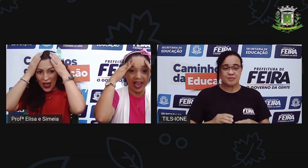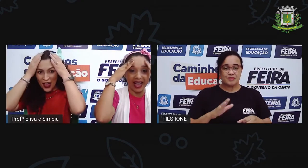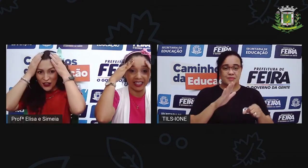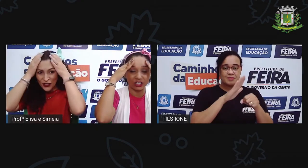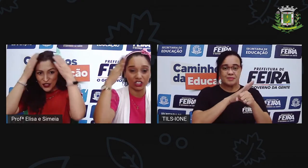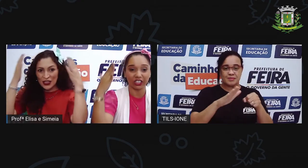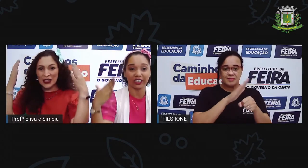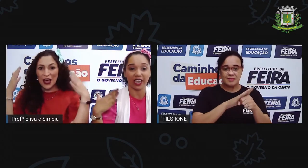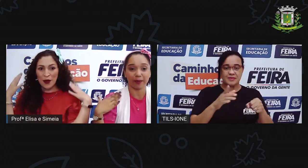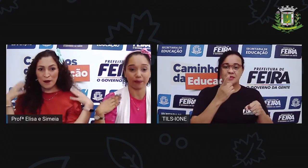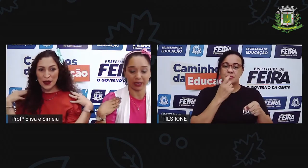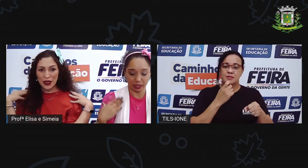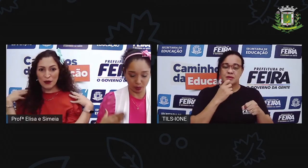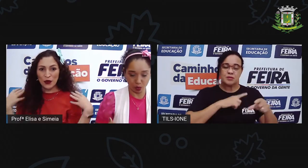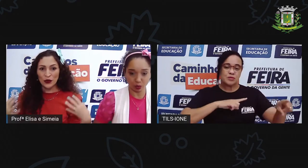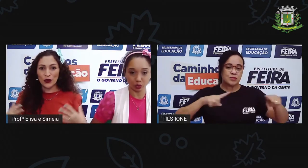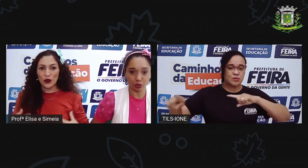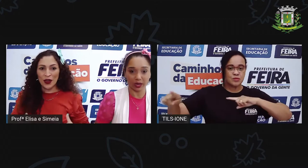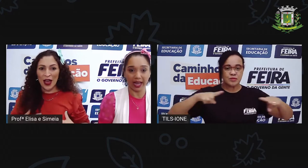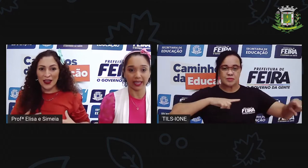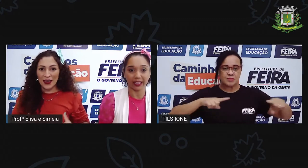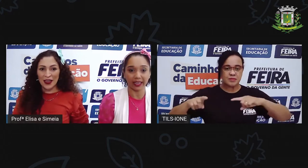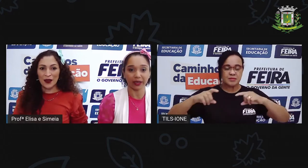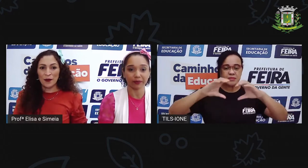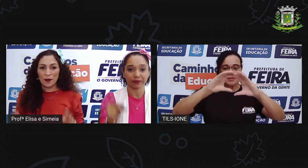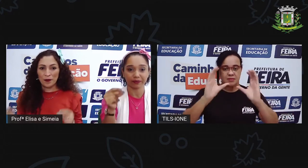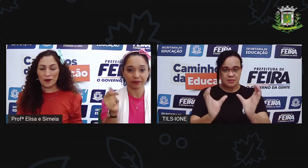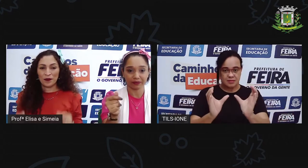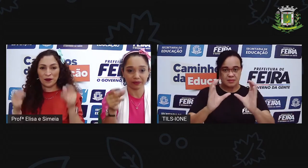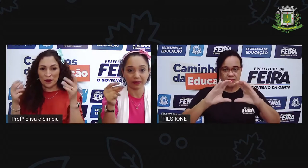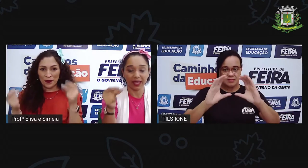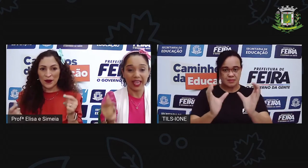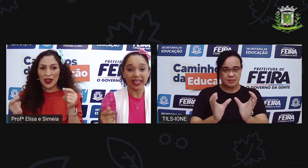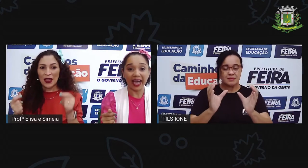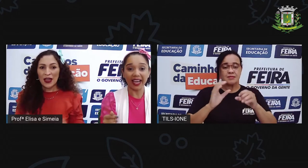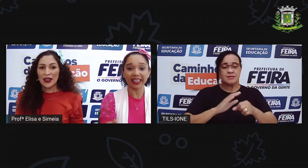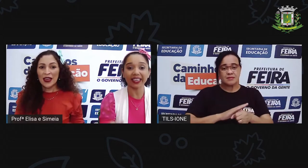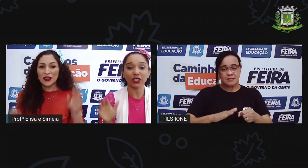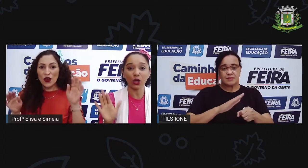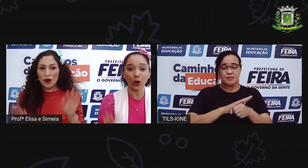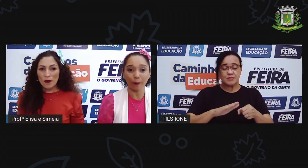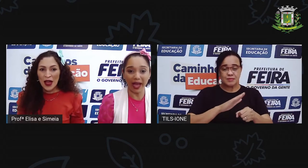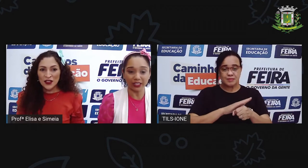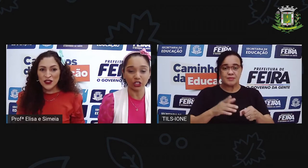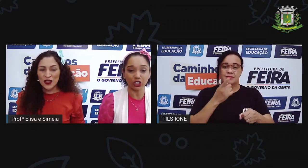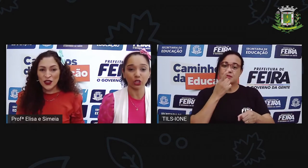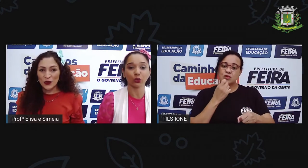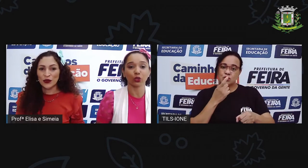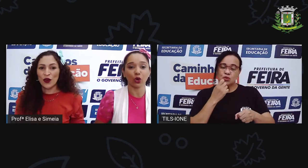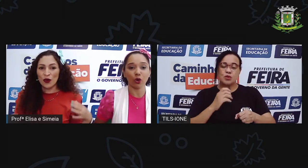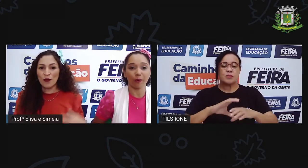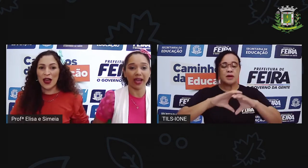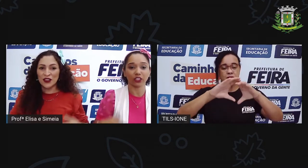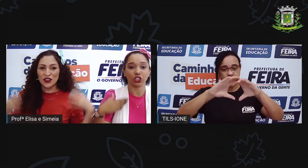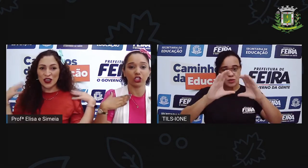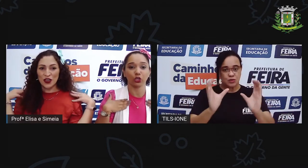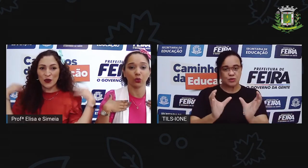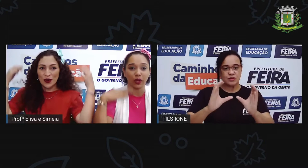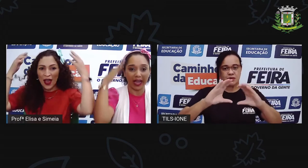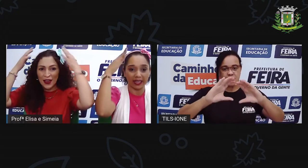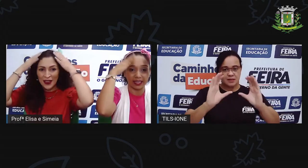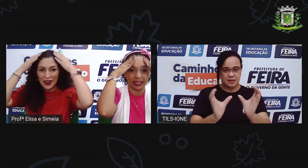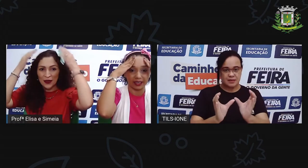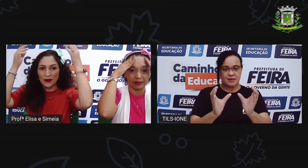tomate é primo do caqui. Caqui e tomate. O tomate